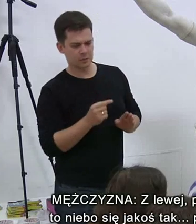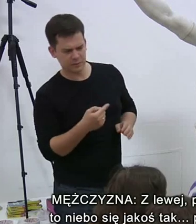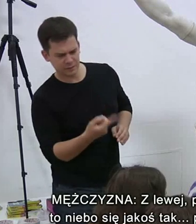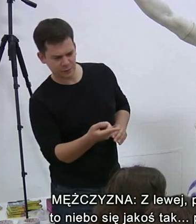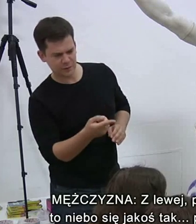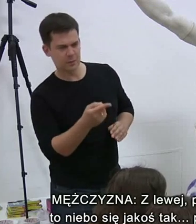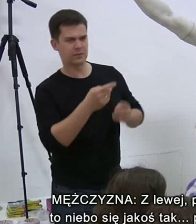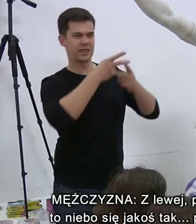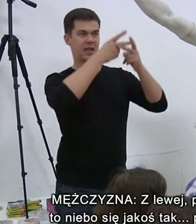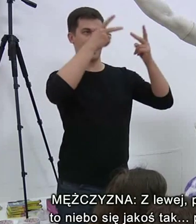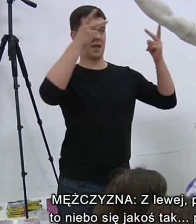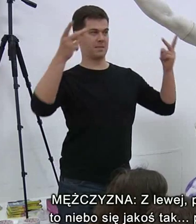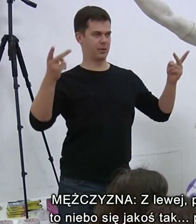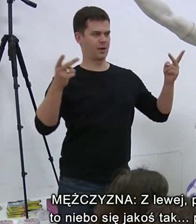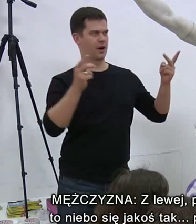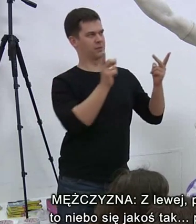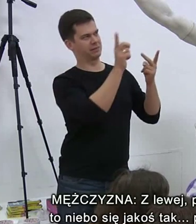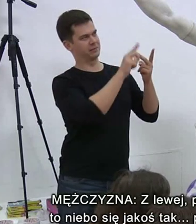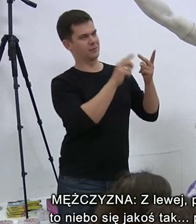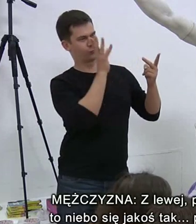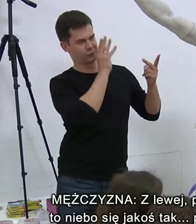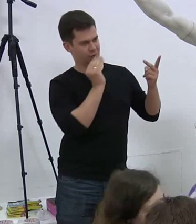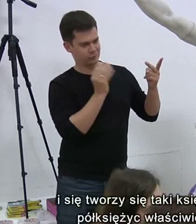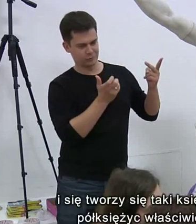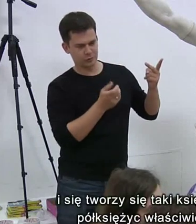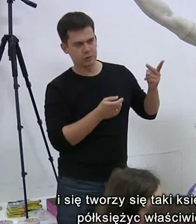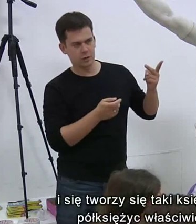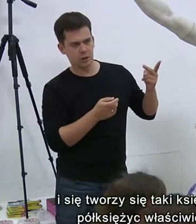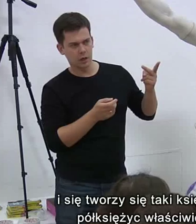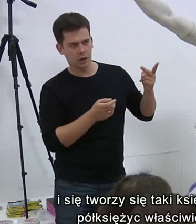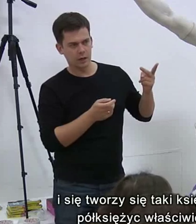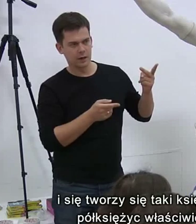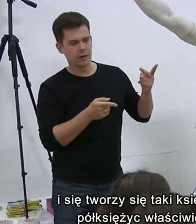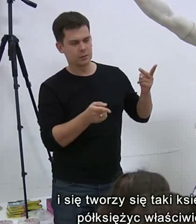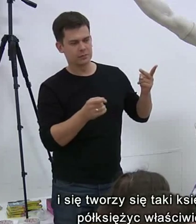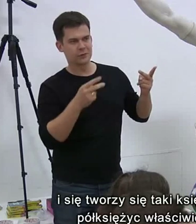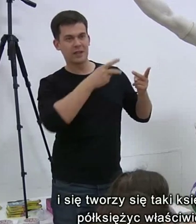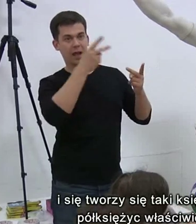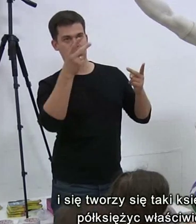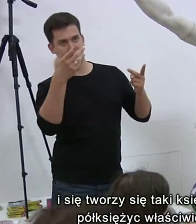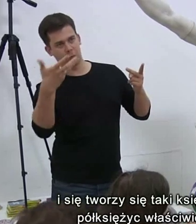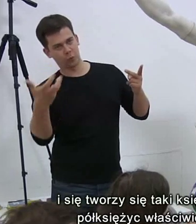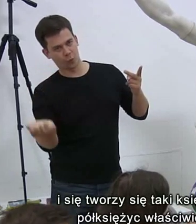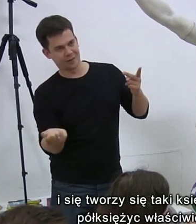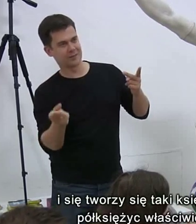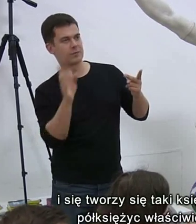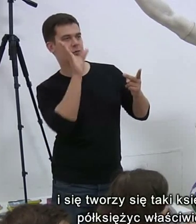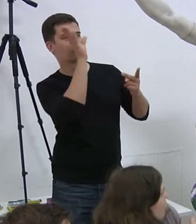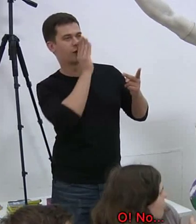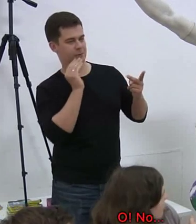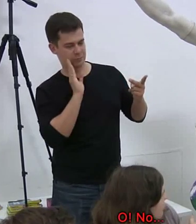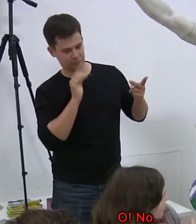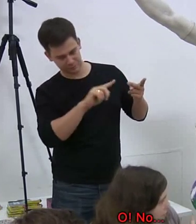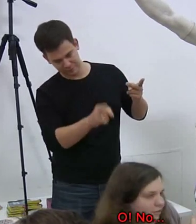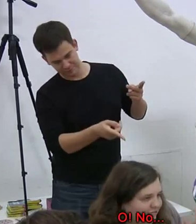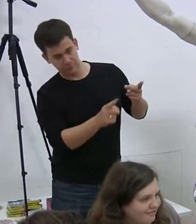niebo się jakoś tak... w ten ziemię trochę połyka i się tworzy taki księżyc, pół księżyc.